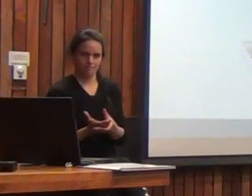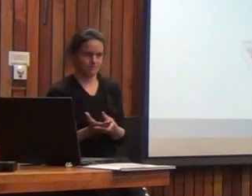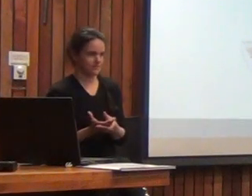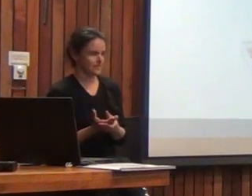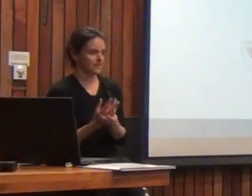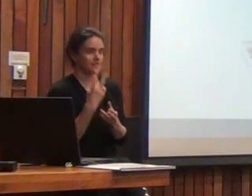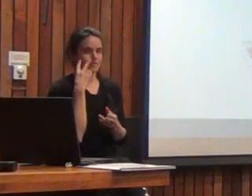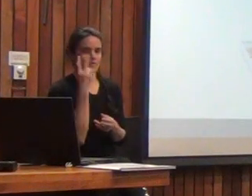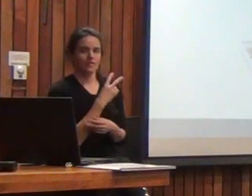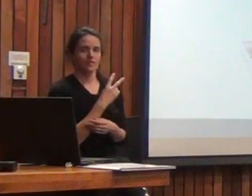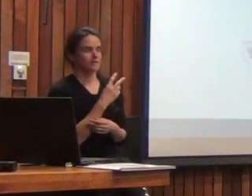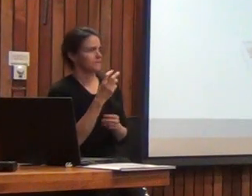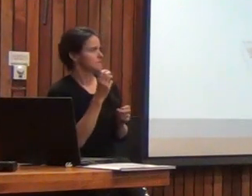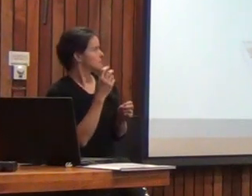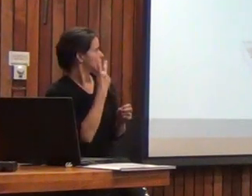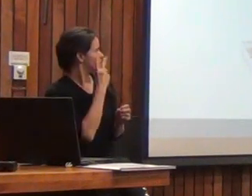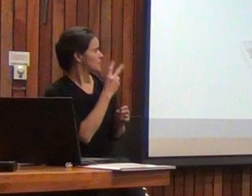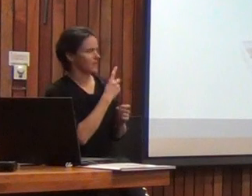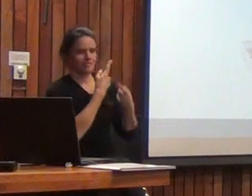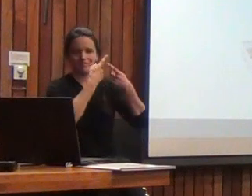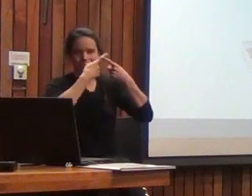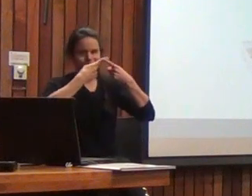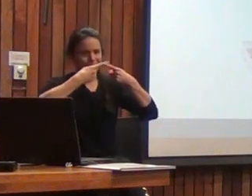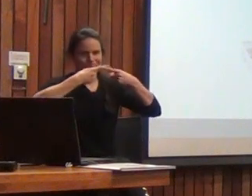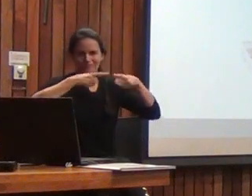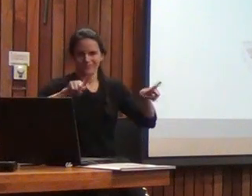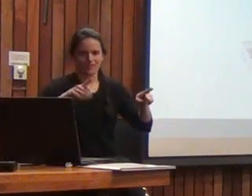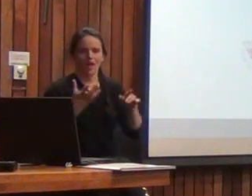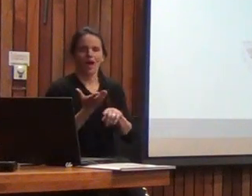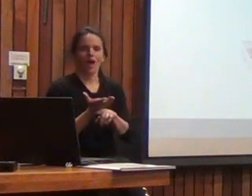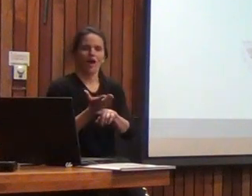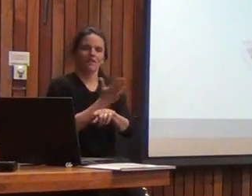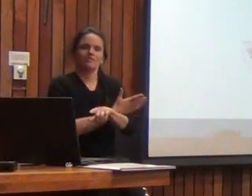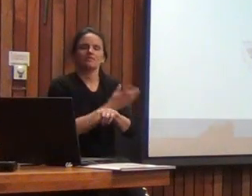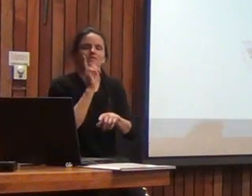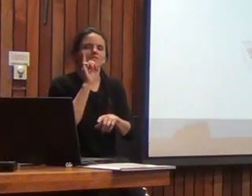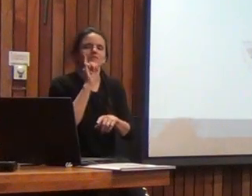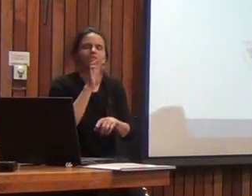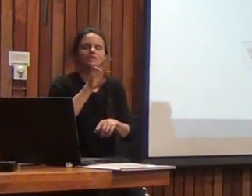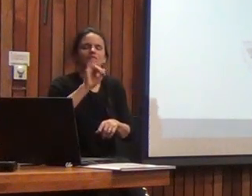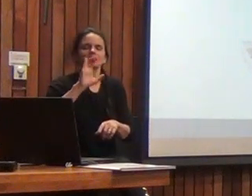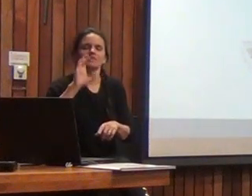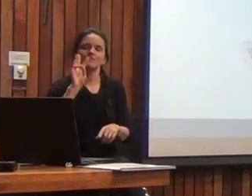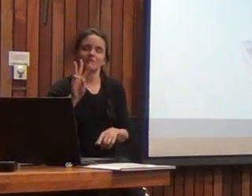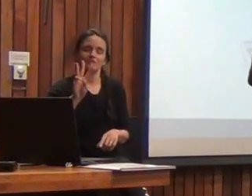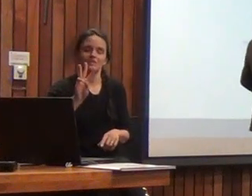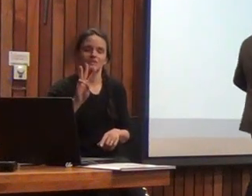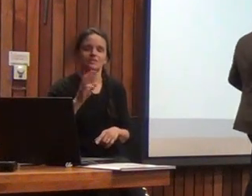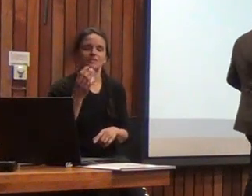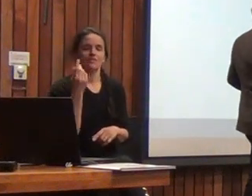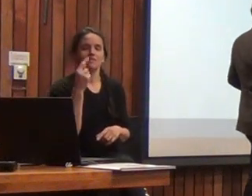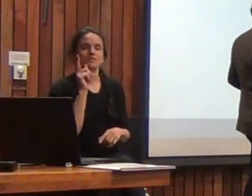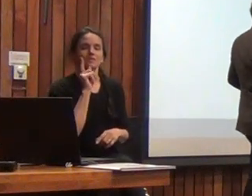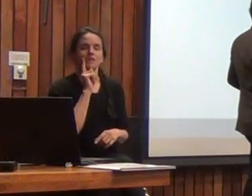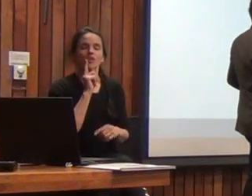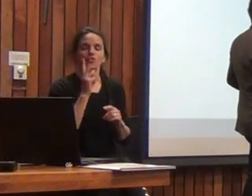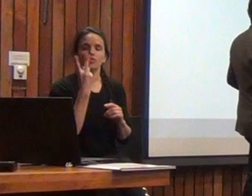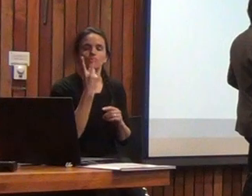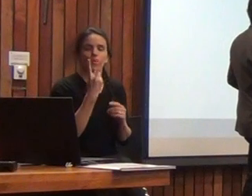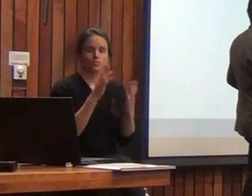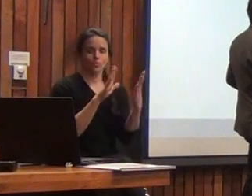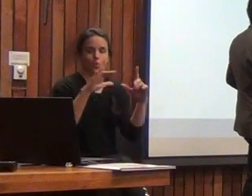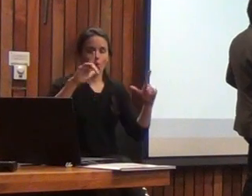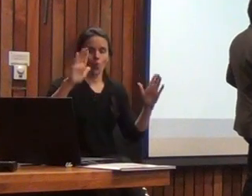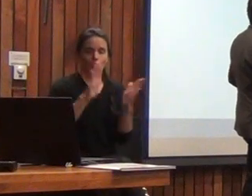Fíjense que ya de primera vista es bastante distinta a lo que había en el WIS-3. Fíjense, tenemos dos cuernos de estímulos,